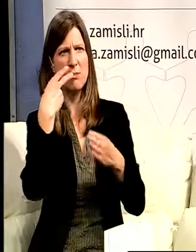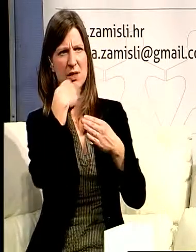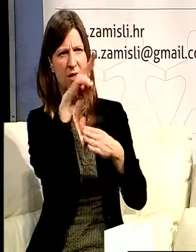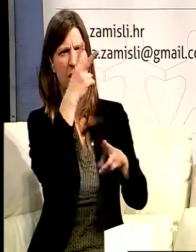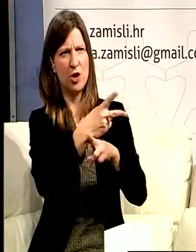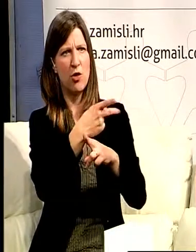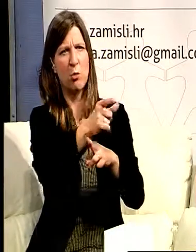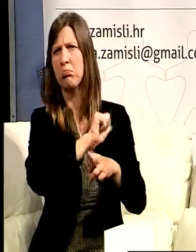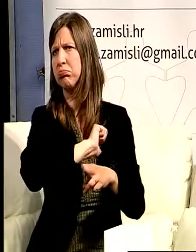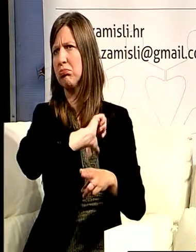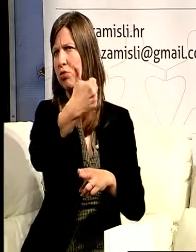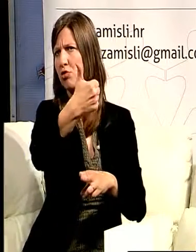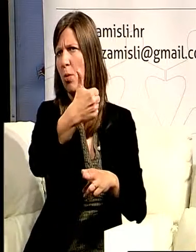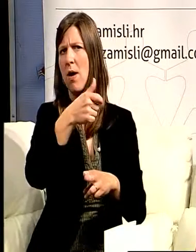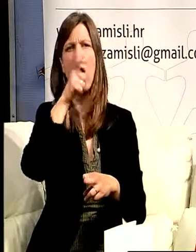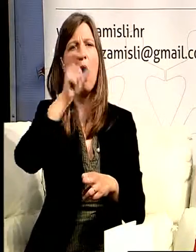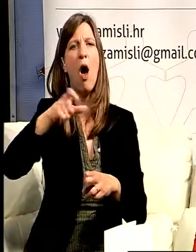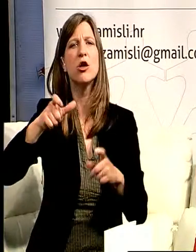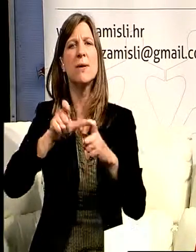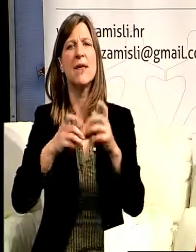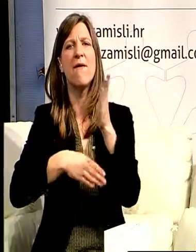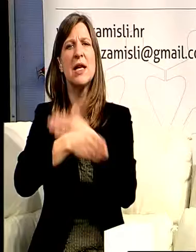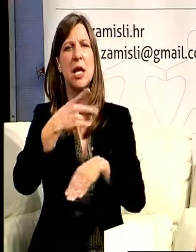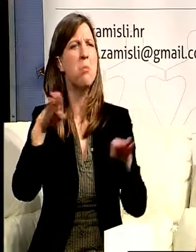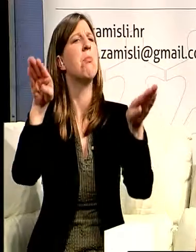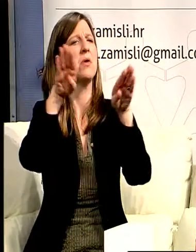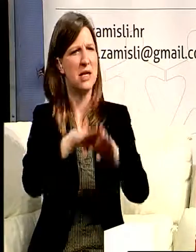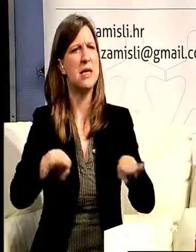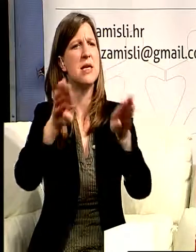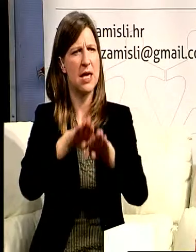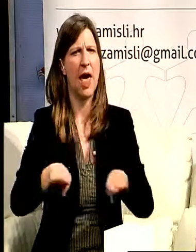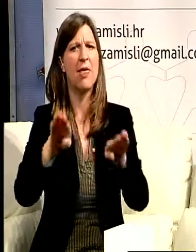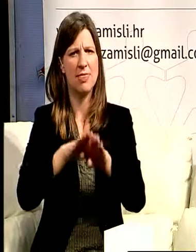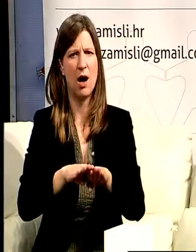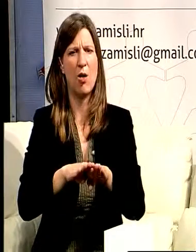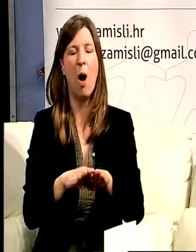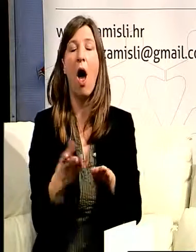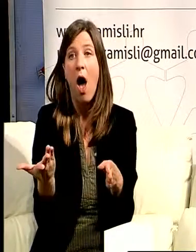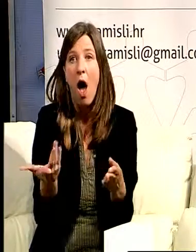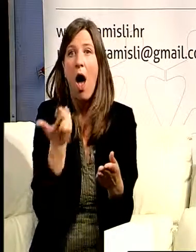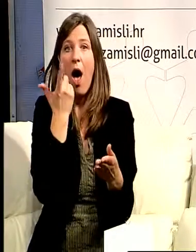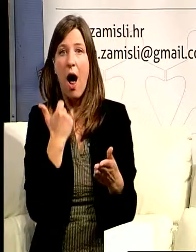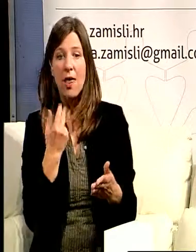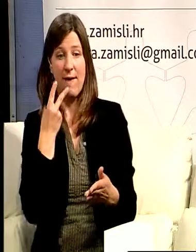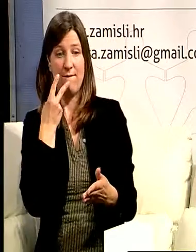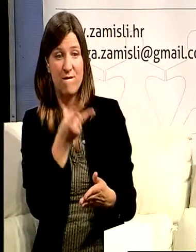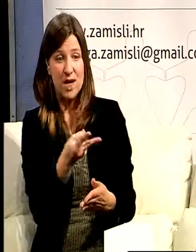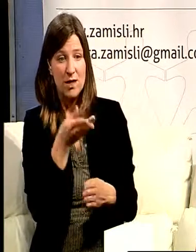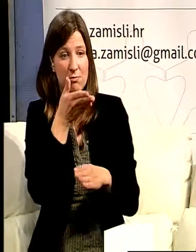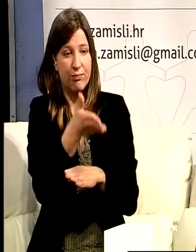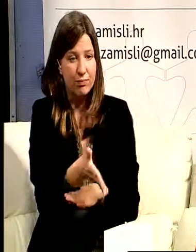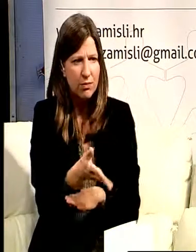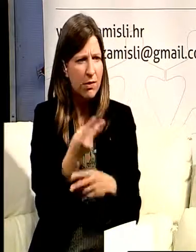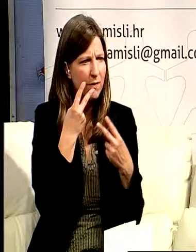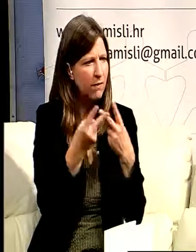da osobe s invaliditetom imaju jednake uvijete. Ali u mnogim nepredviđenim svakodnevnim situacijama sam se